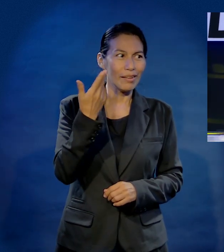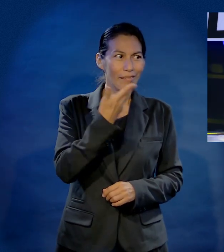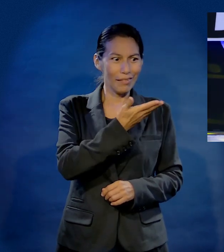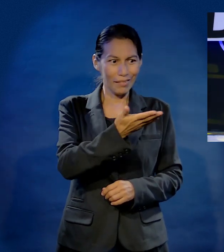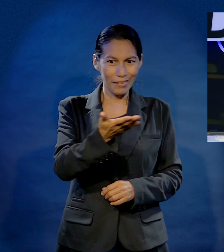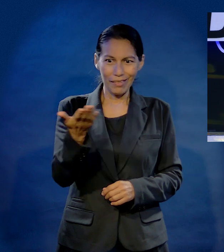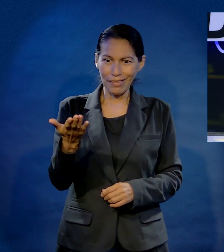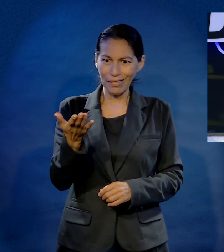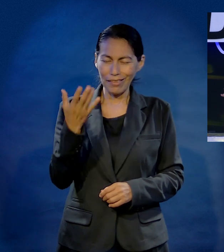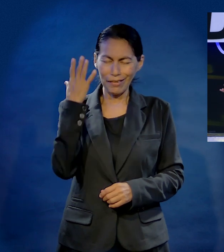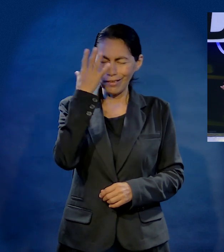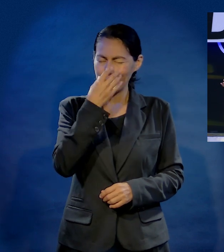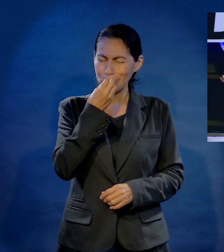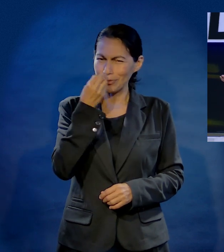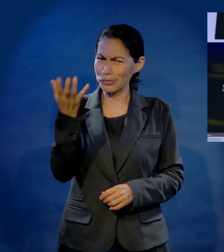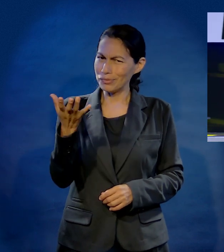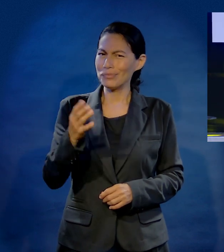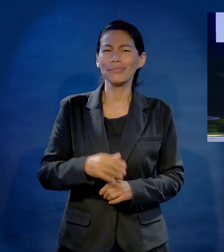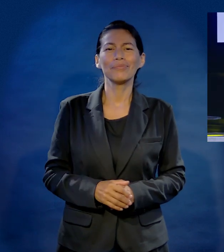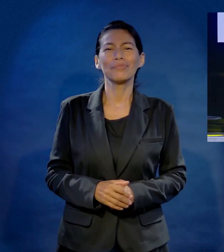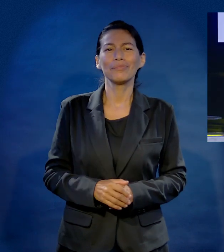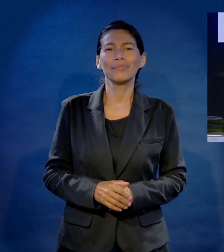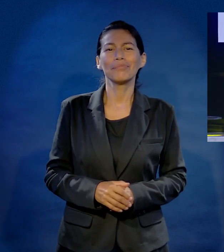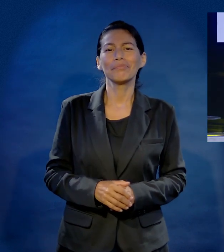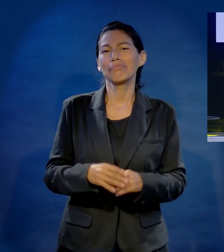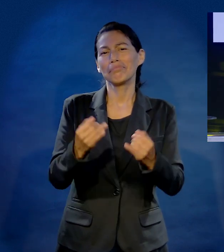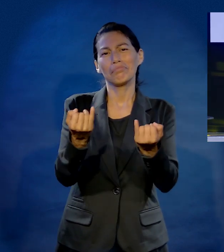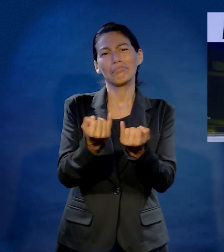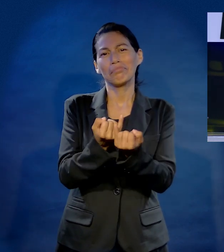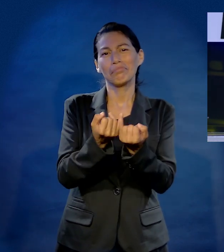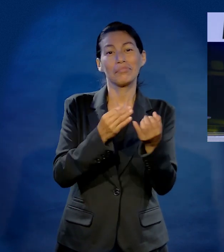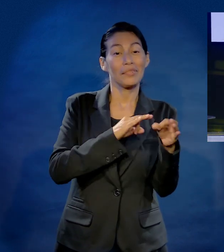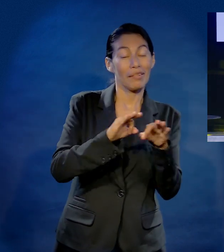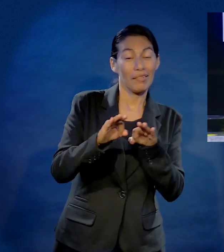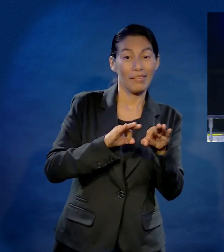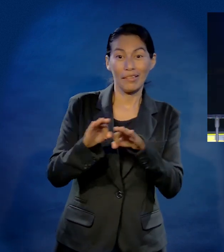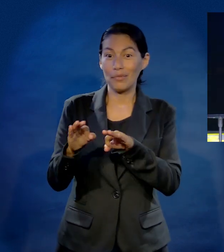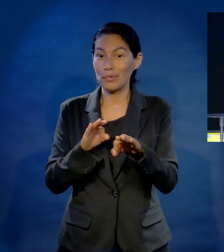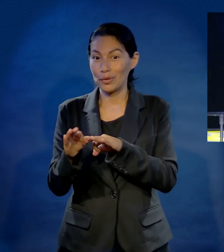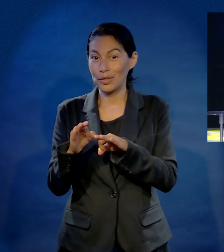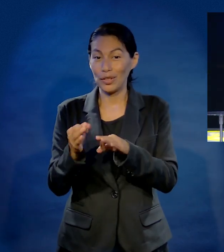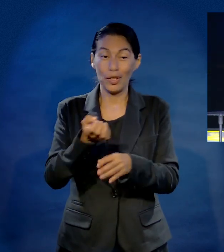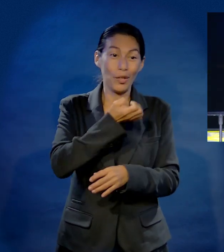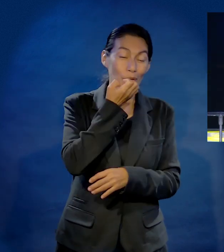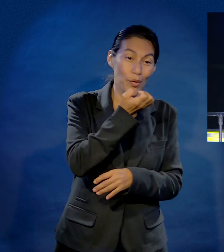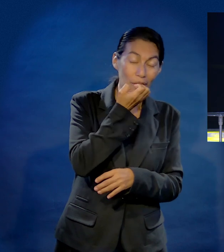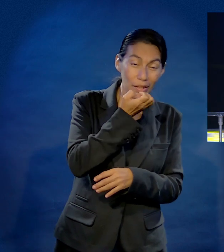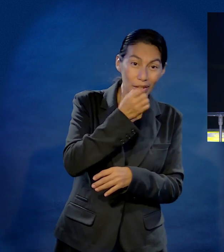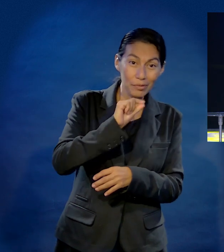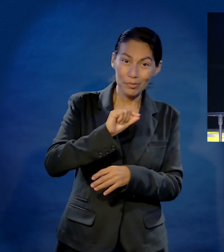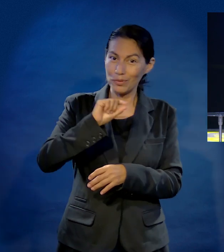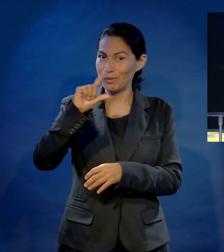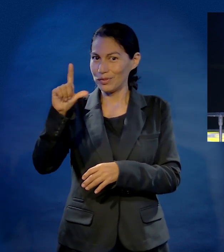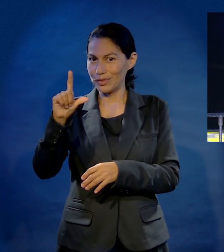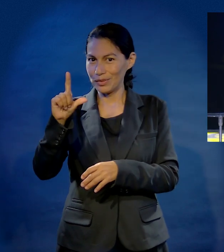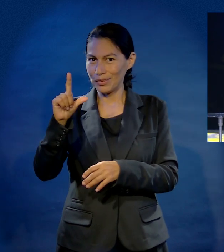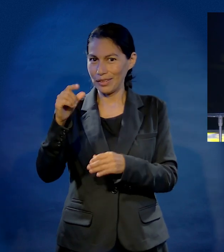y más una universidad como esta, tan bonita, a la par que vamos trabajando asuntos académicos